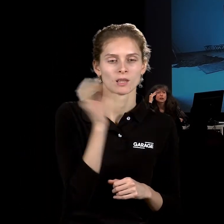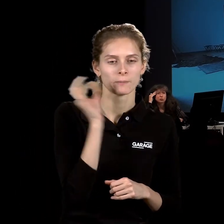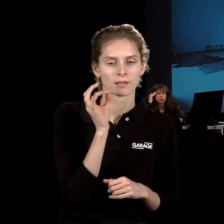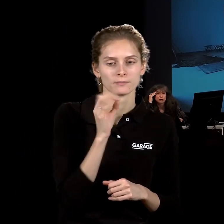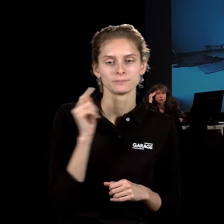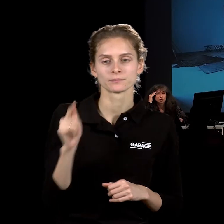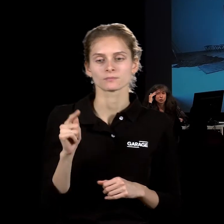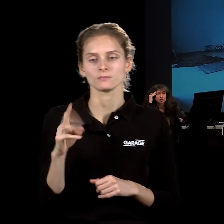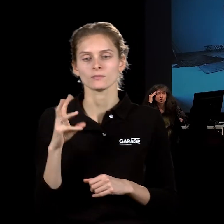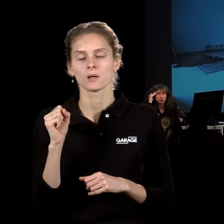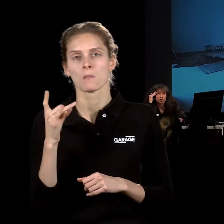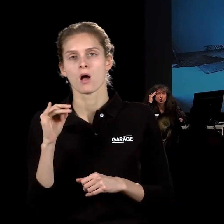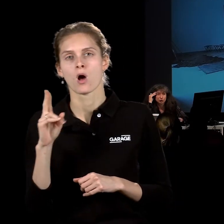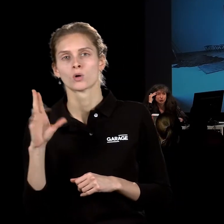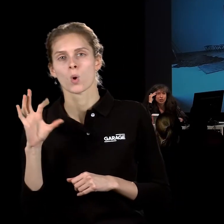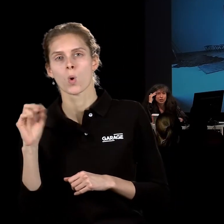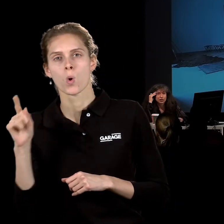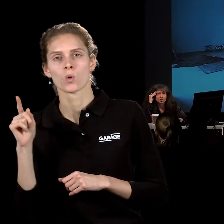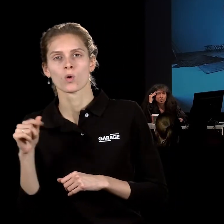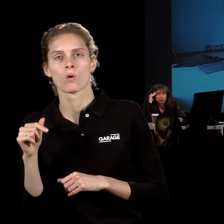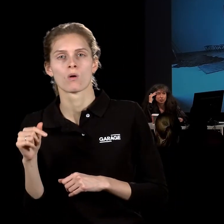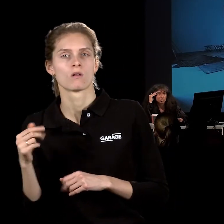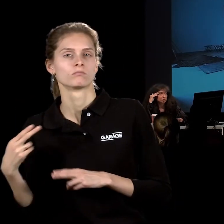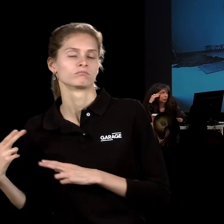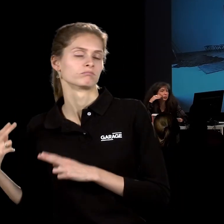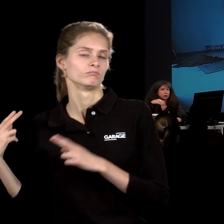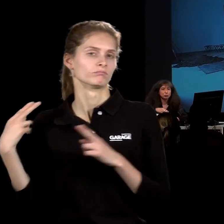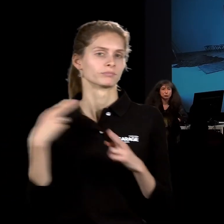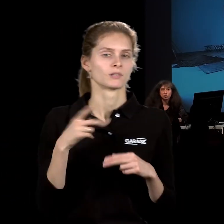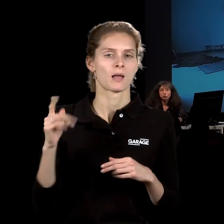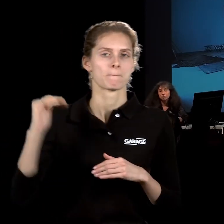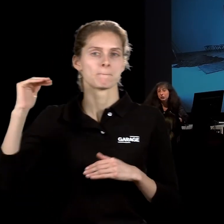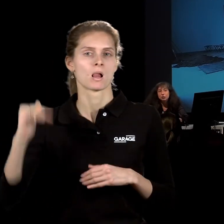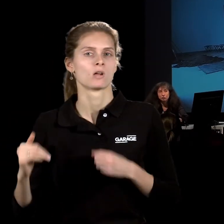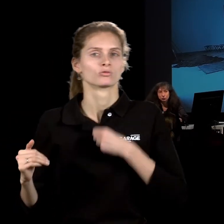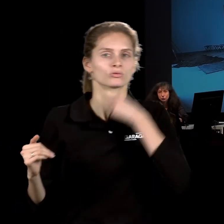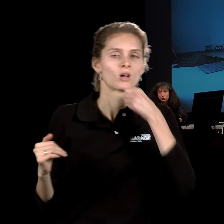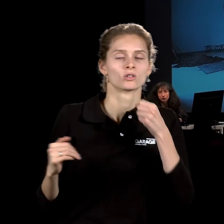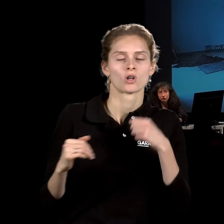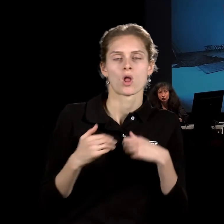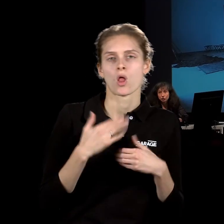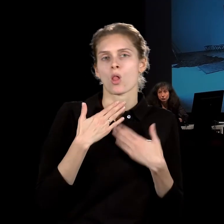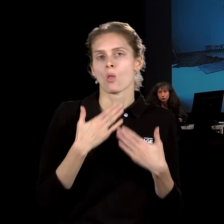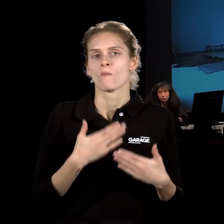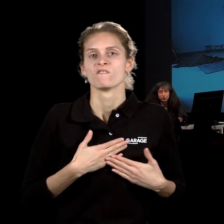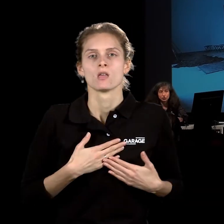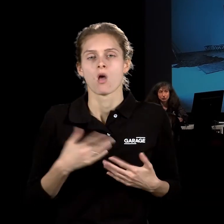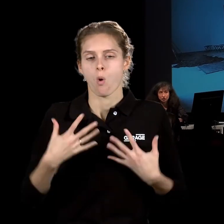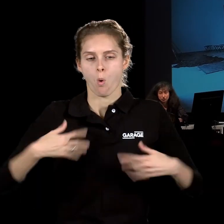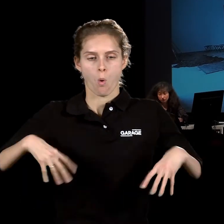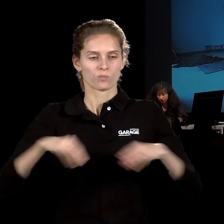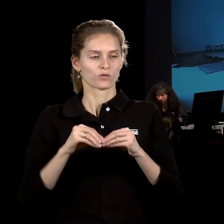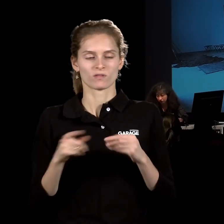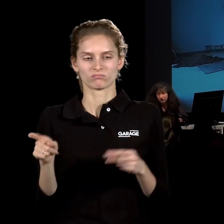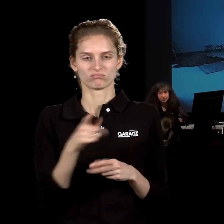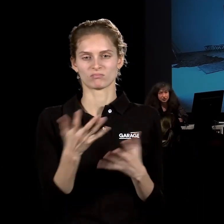марокканским эмигрантом, который достаточно младше. И любви, которая абсолютно неприемлема с точки зрения общества, потому что они